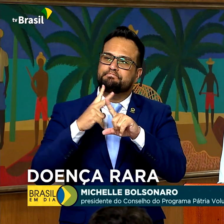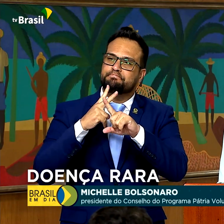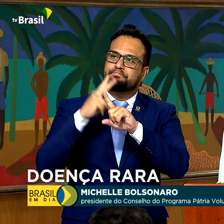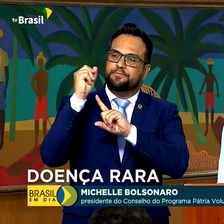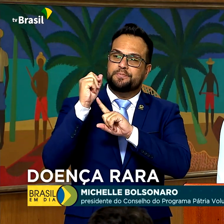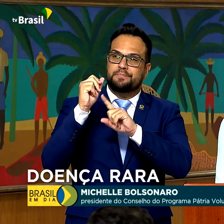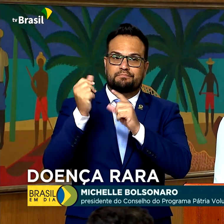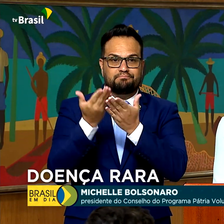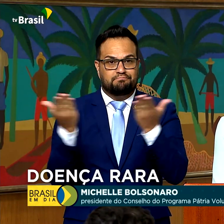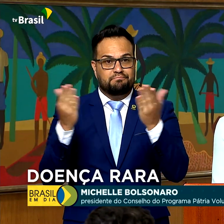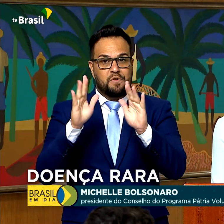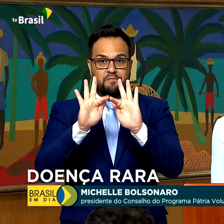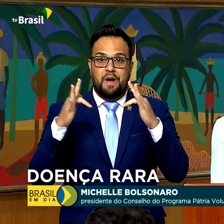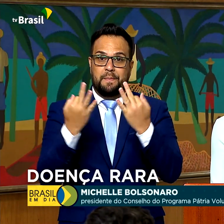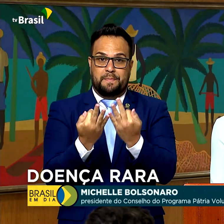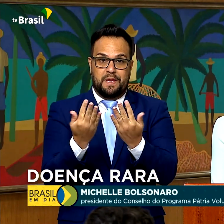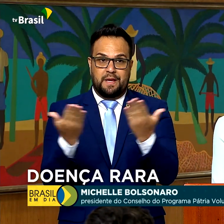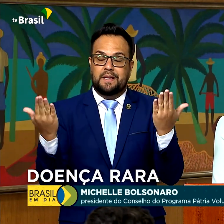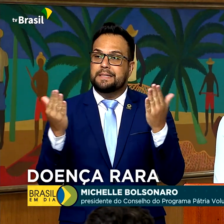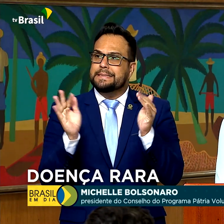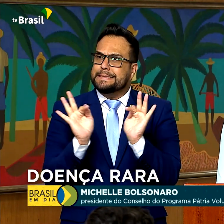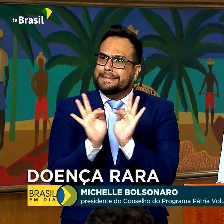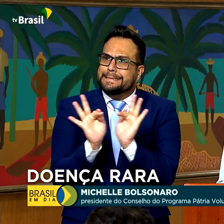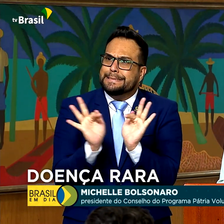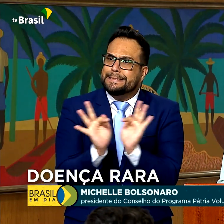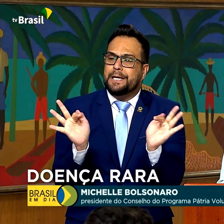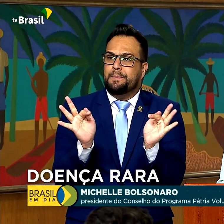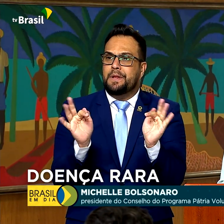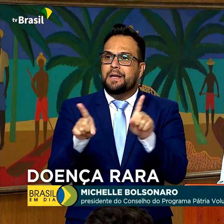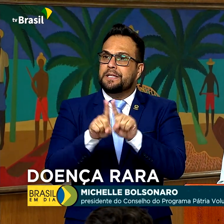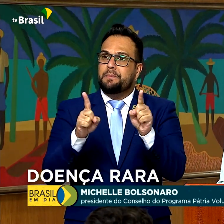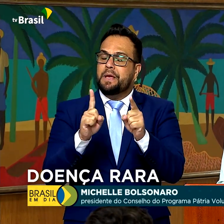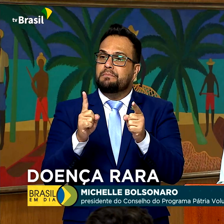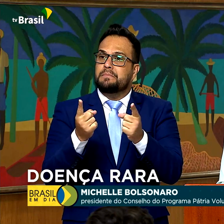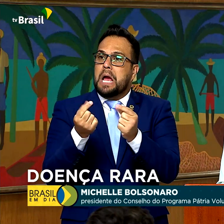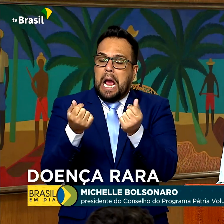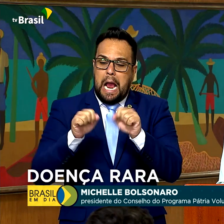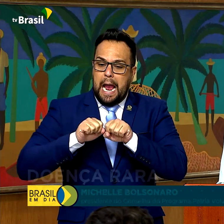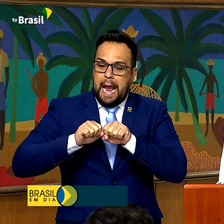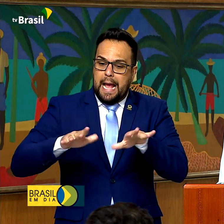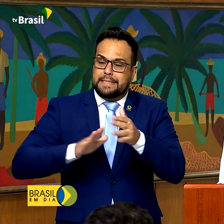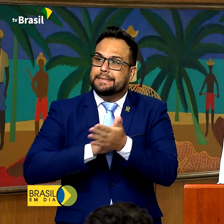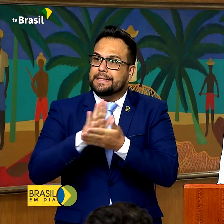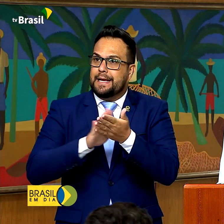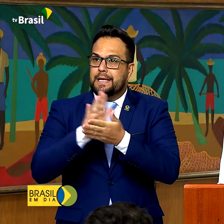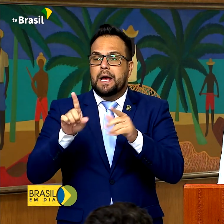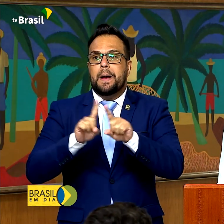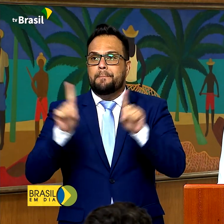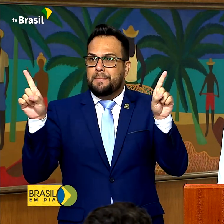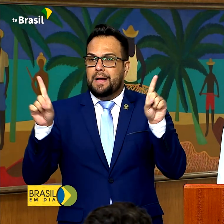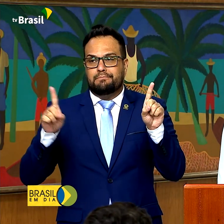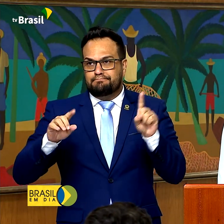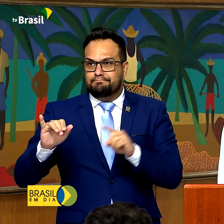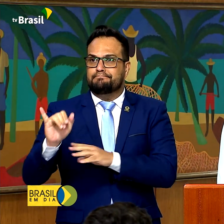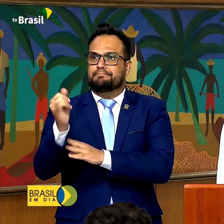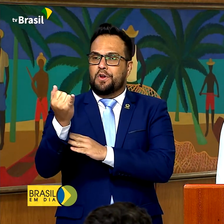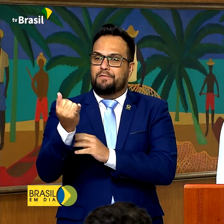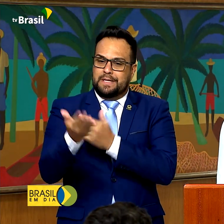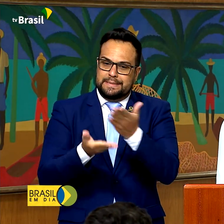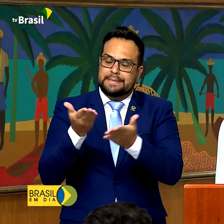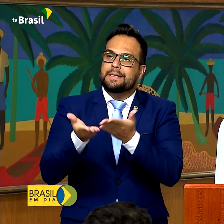famílias. Uma medida simples e sem custos que evitará procedimentos danosos para esses pacientes.